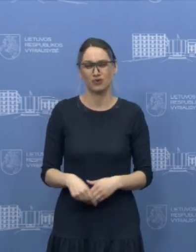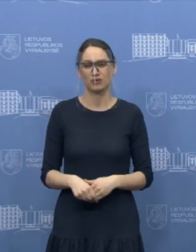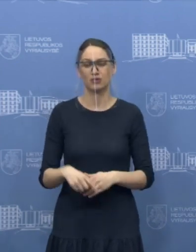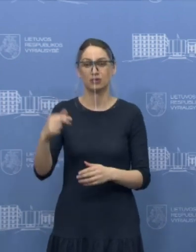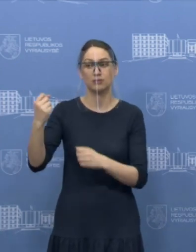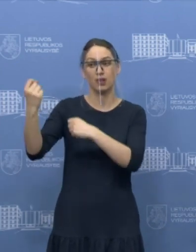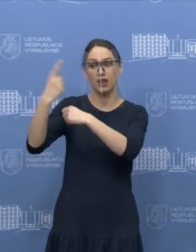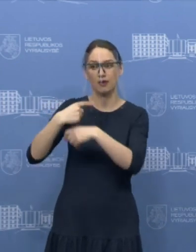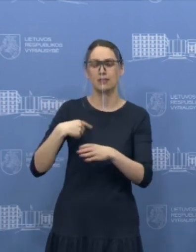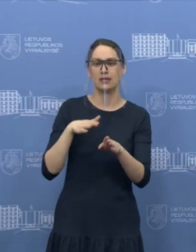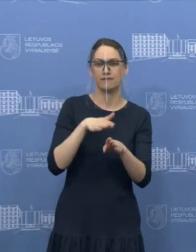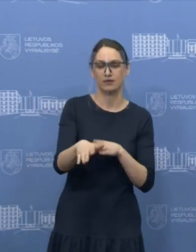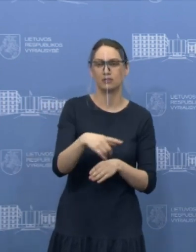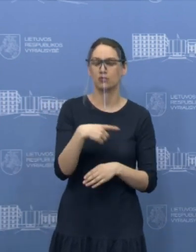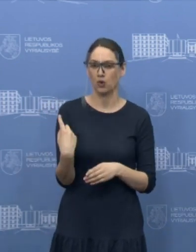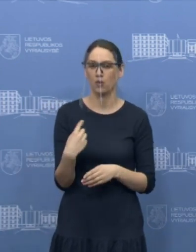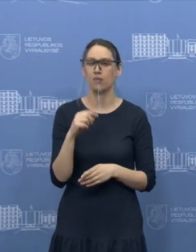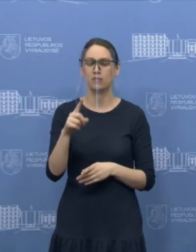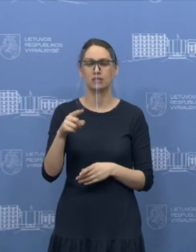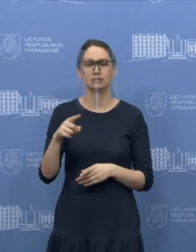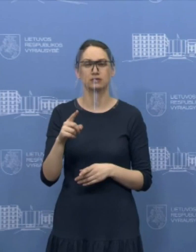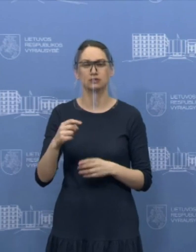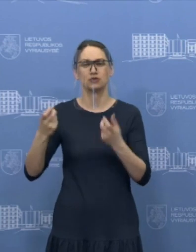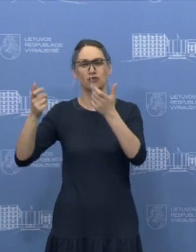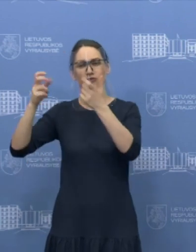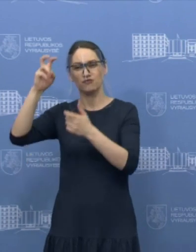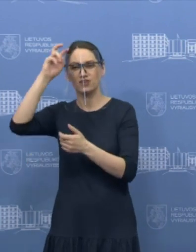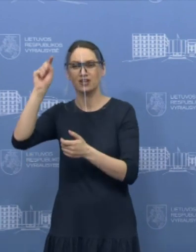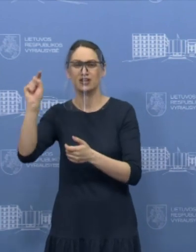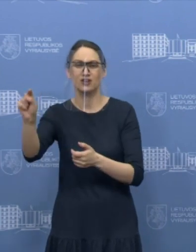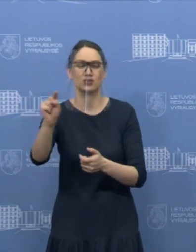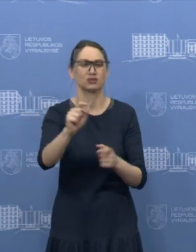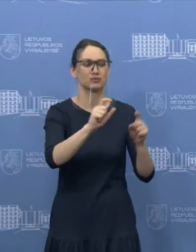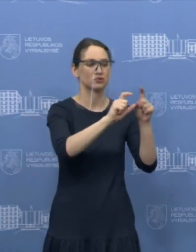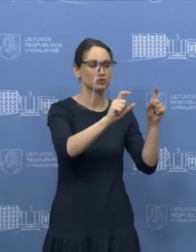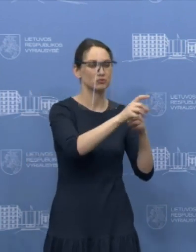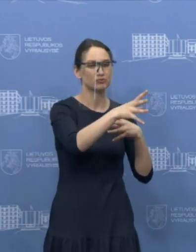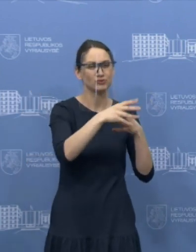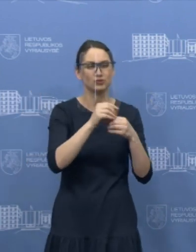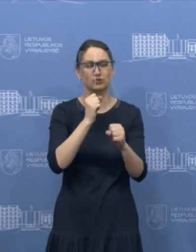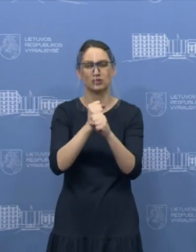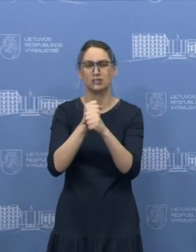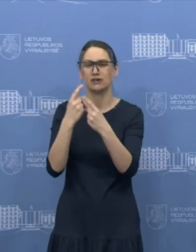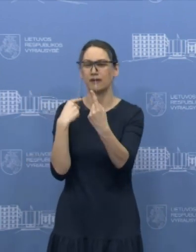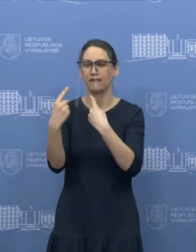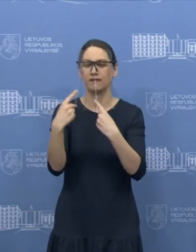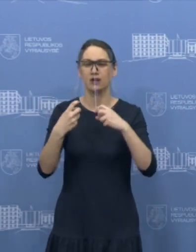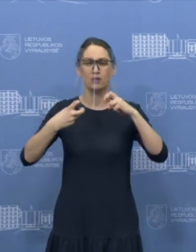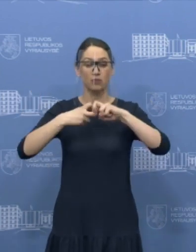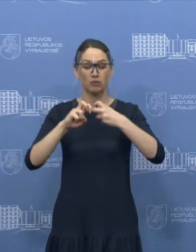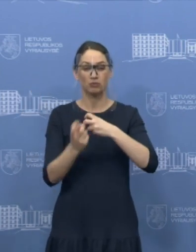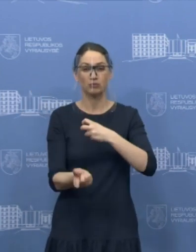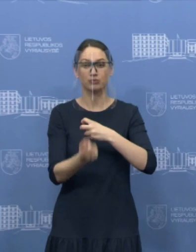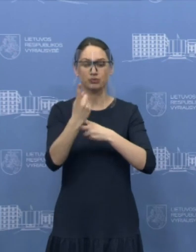bet mus girdi, mes kalbamės tiek su vyriausybė, tiek su įstaigomis ir problemą sprendžiame. Problemų